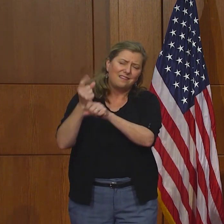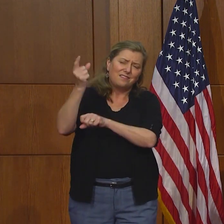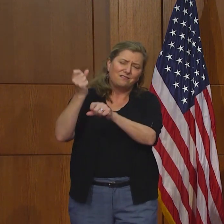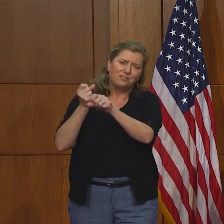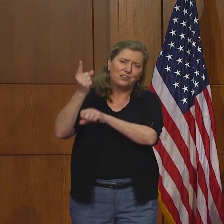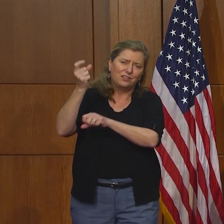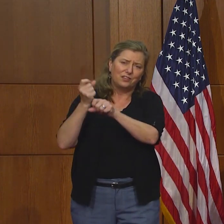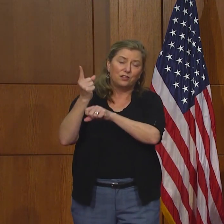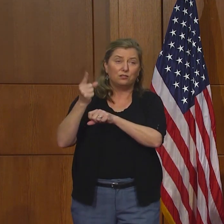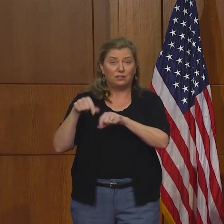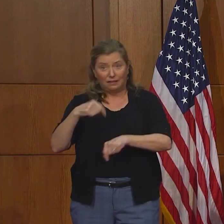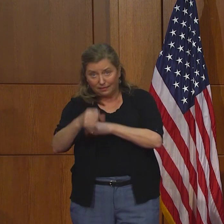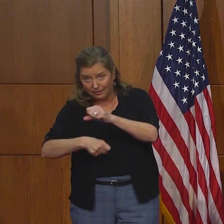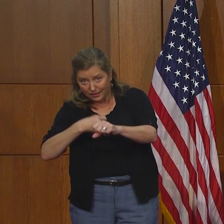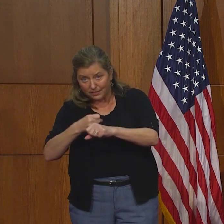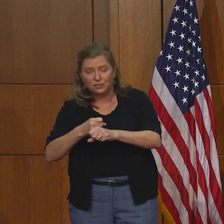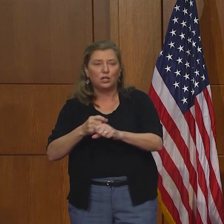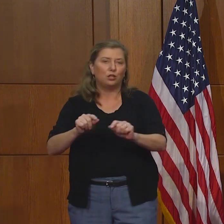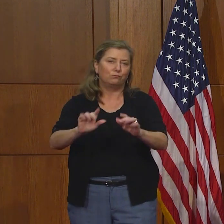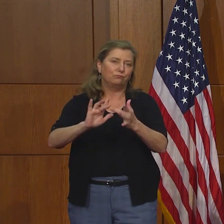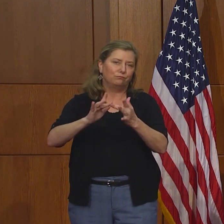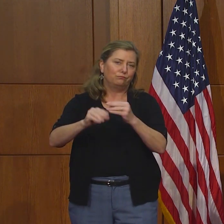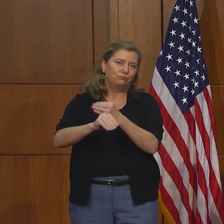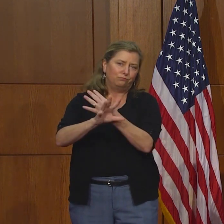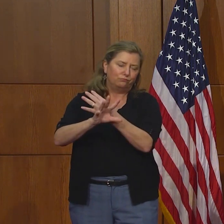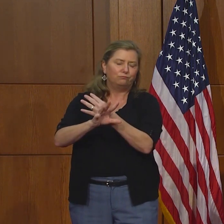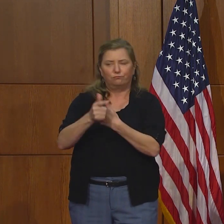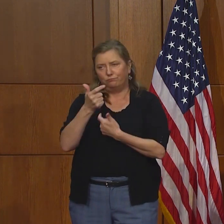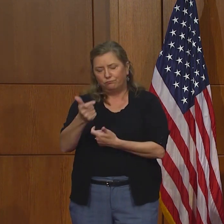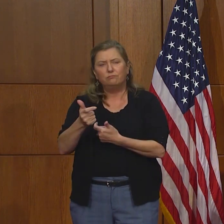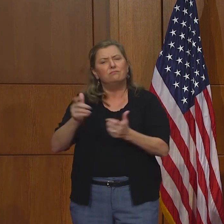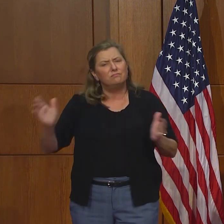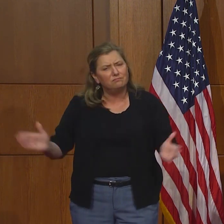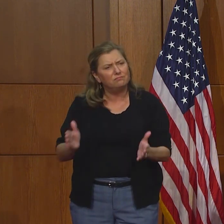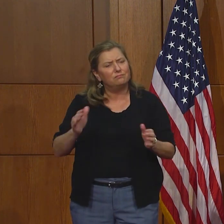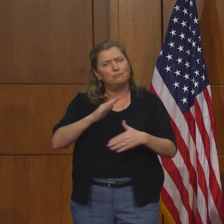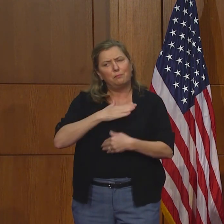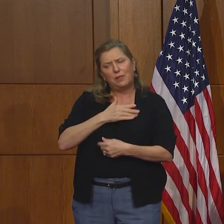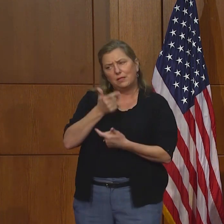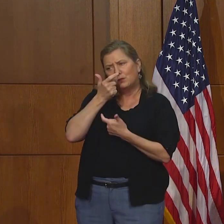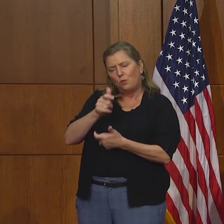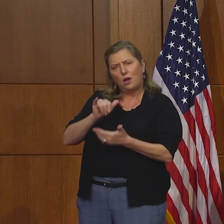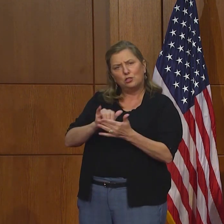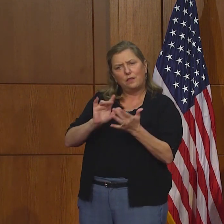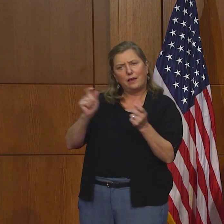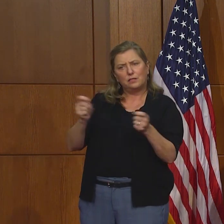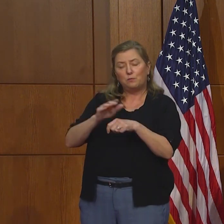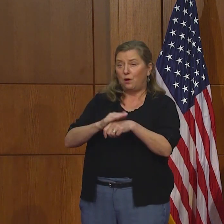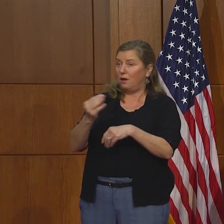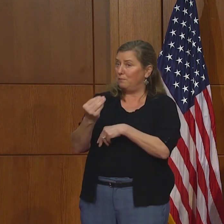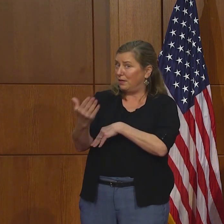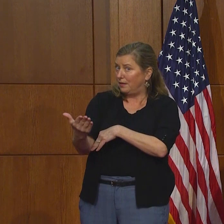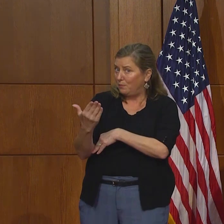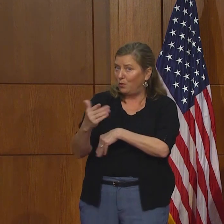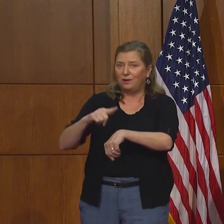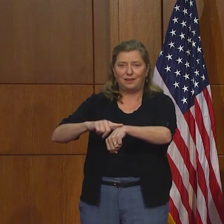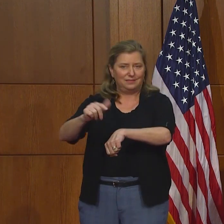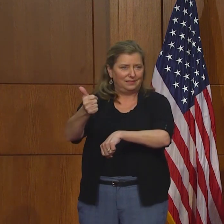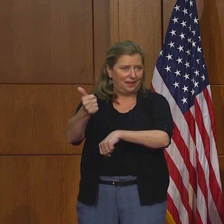va a tener una conmemoración virtual el lunes por la mañana a las 10.